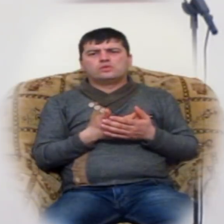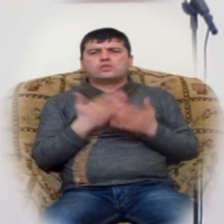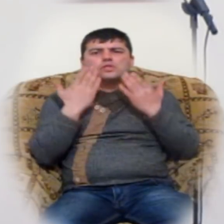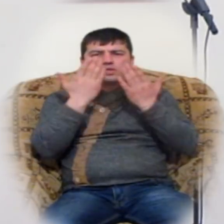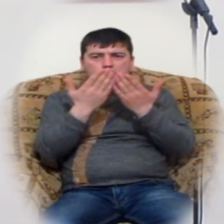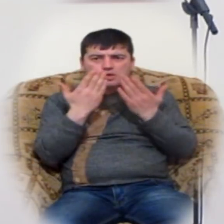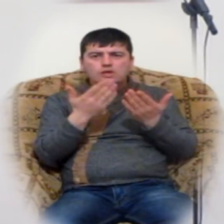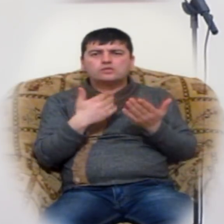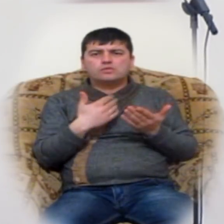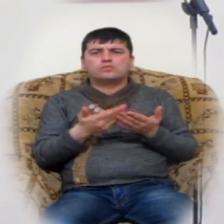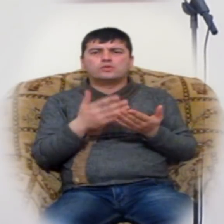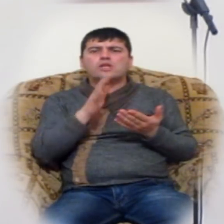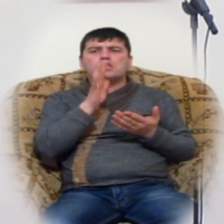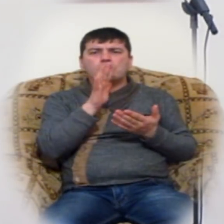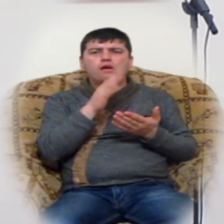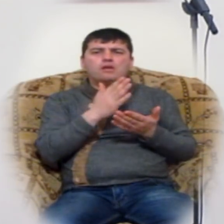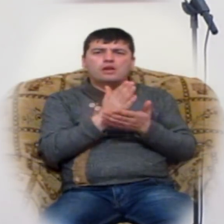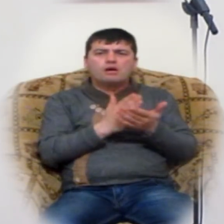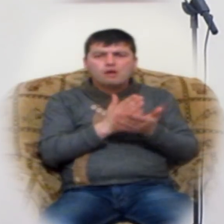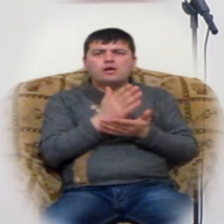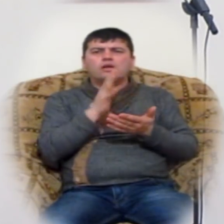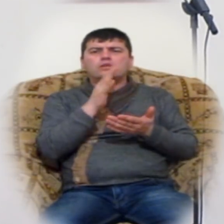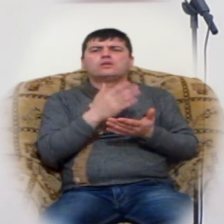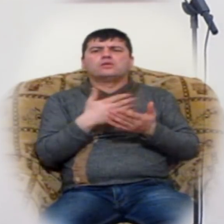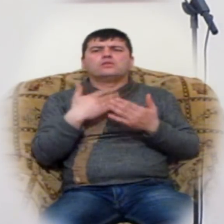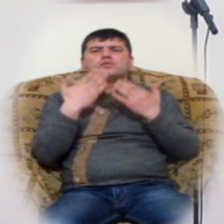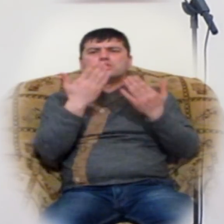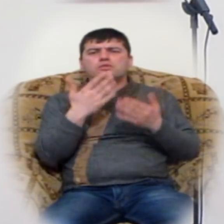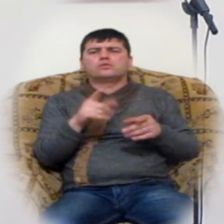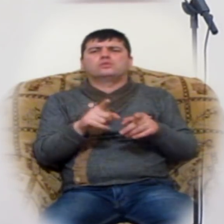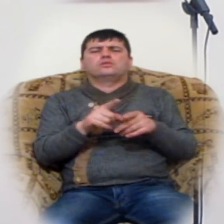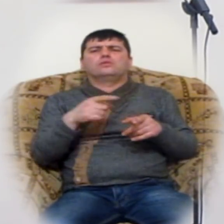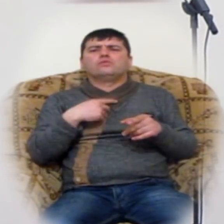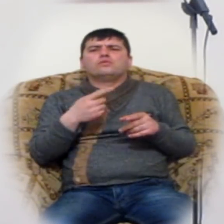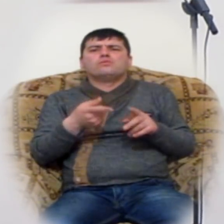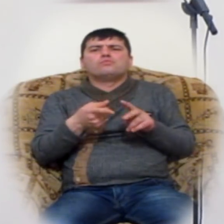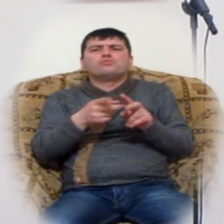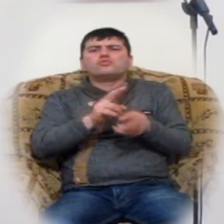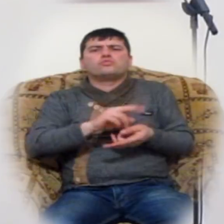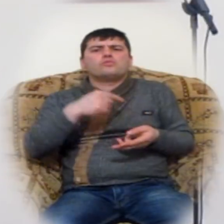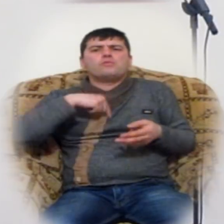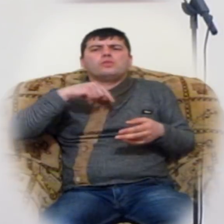կարտում ենք տարիներով, բայց տարիներով շարունակ չի փոխվում ներ ներսը։